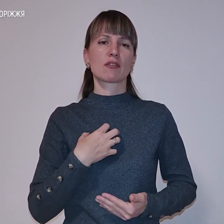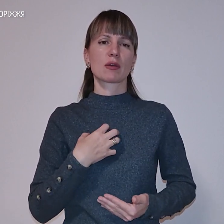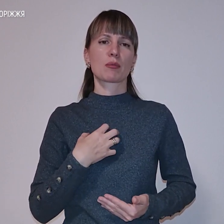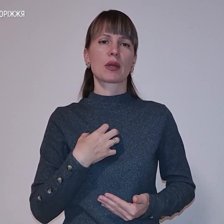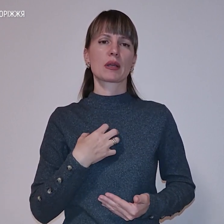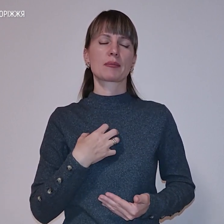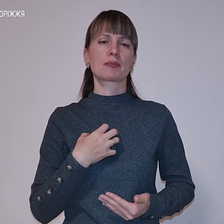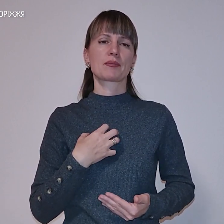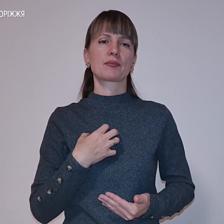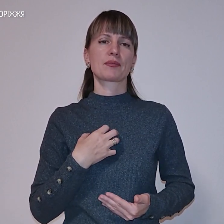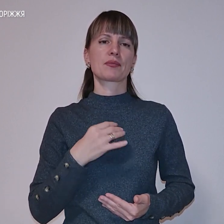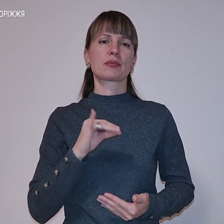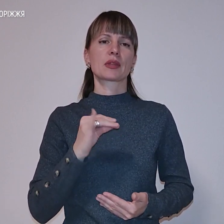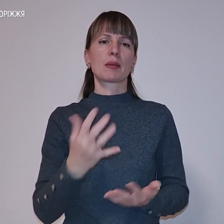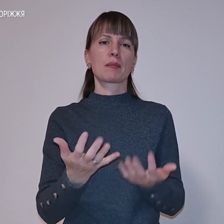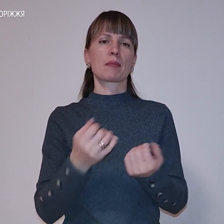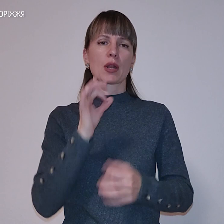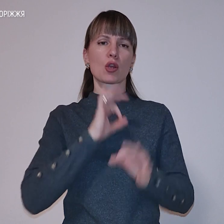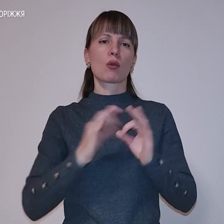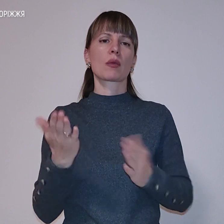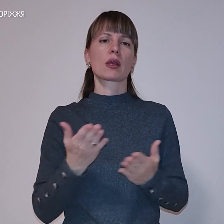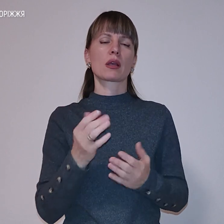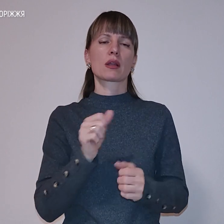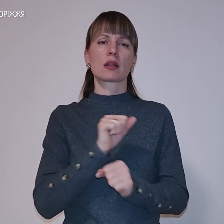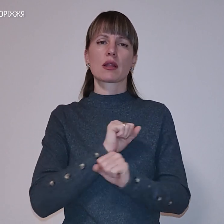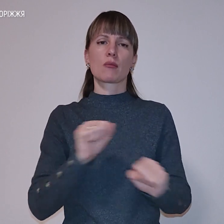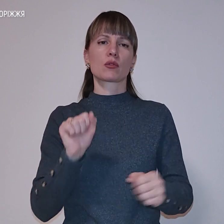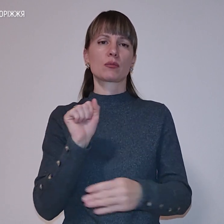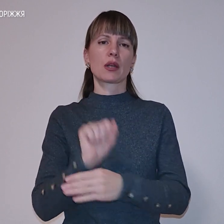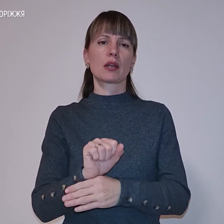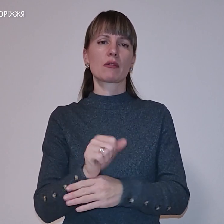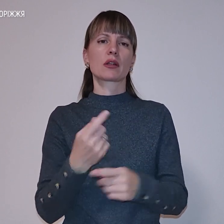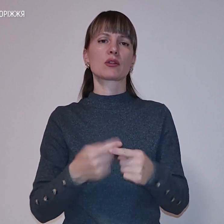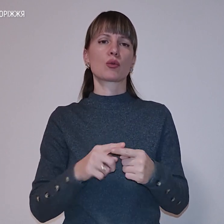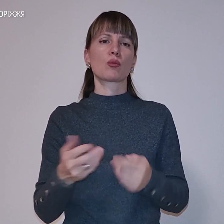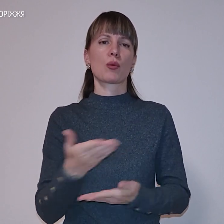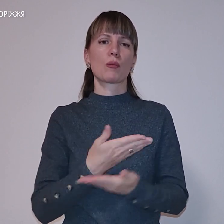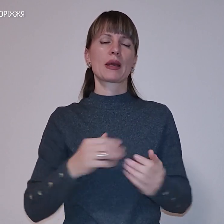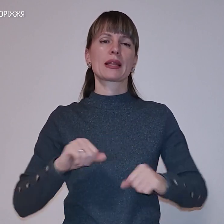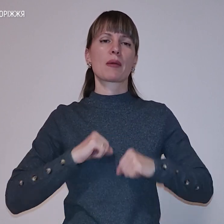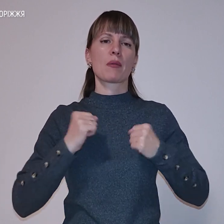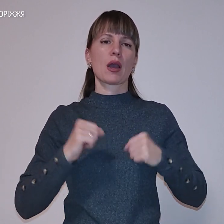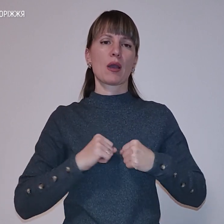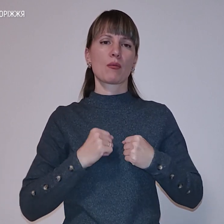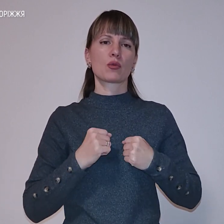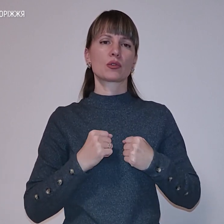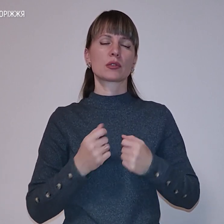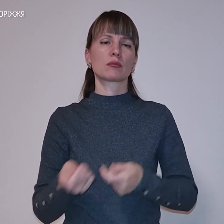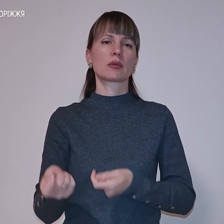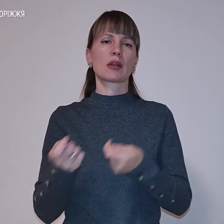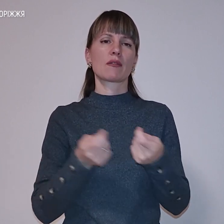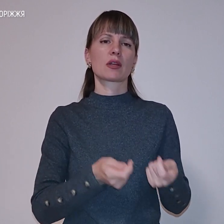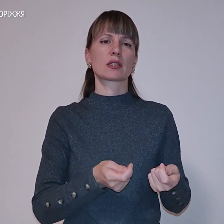прийом яких не можна переривати. Тому ми намагаємося доставити ліки за